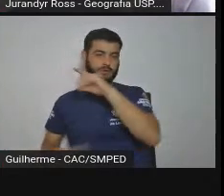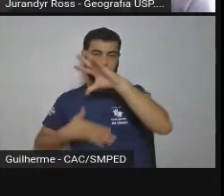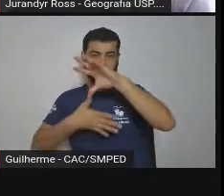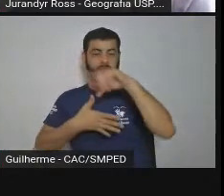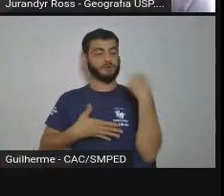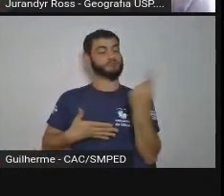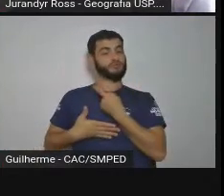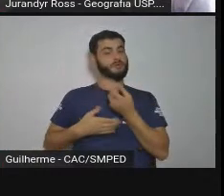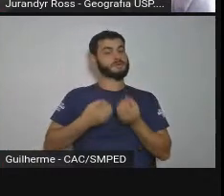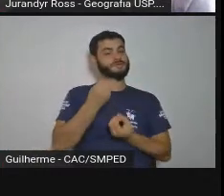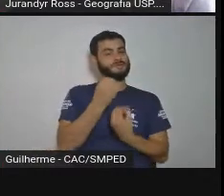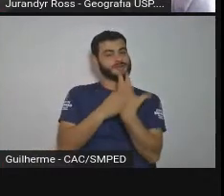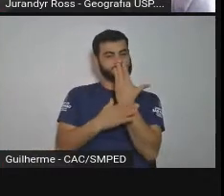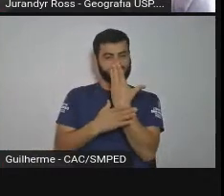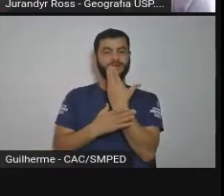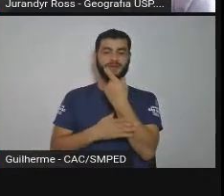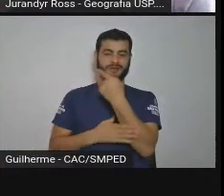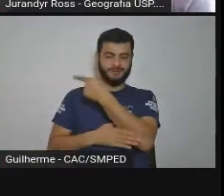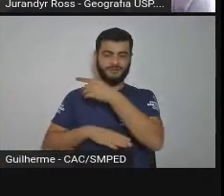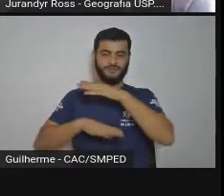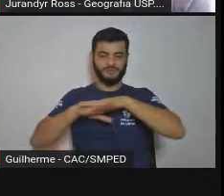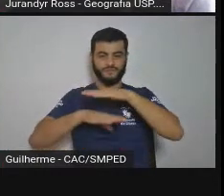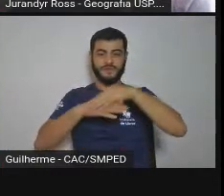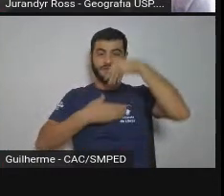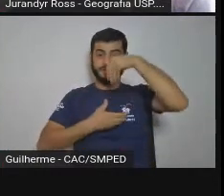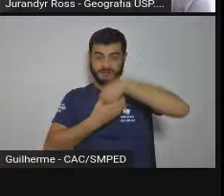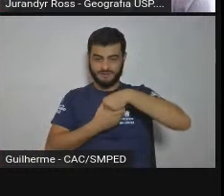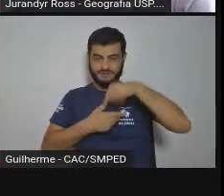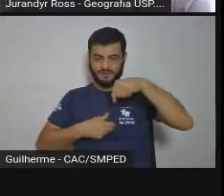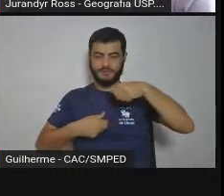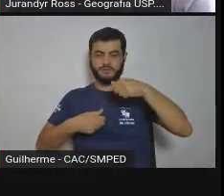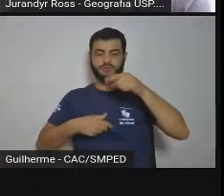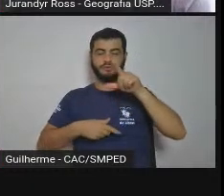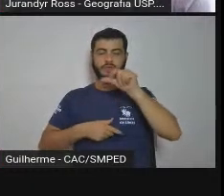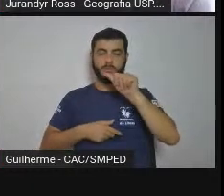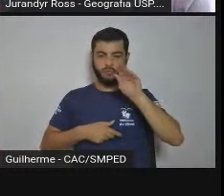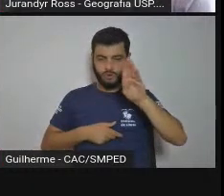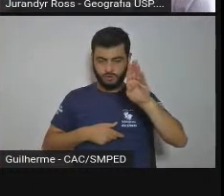ele mostra aqui o Vale do